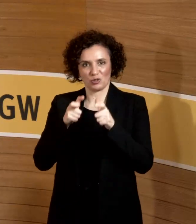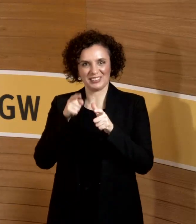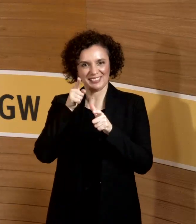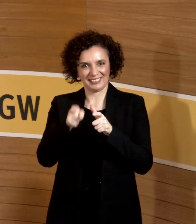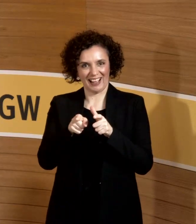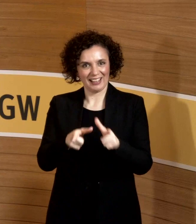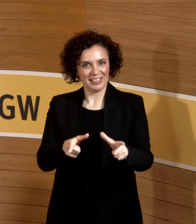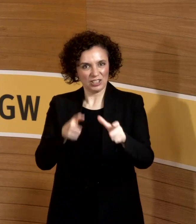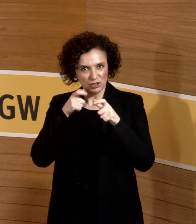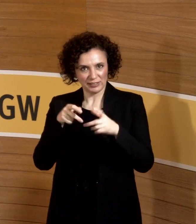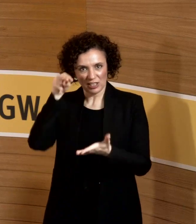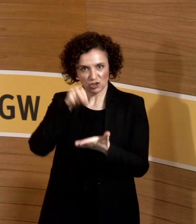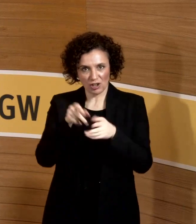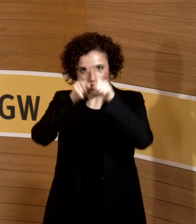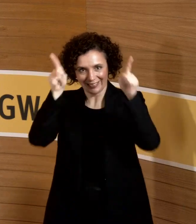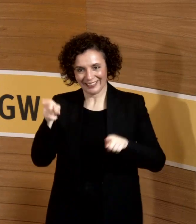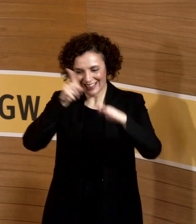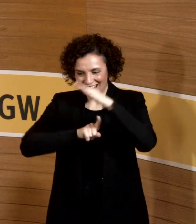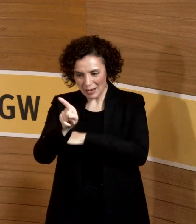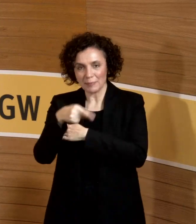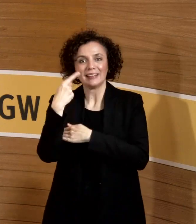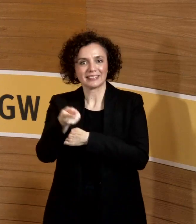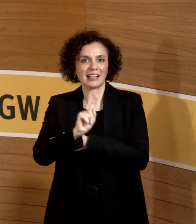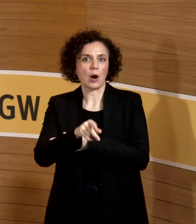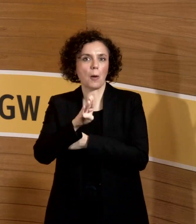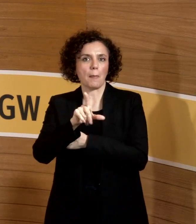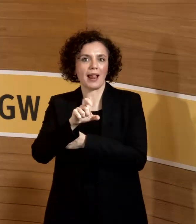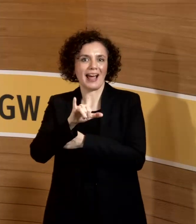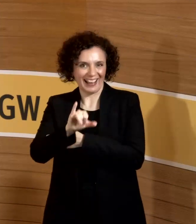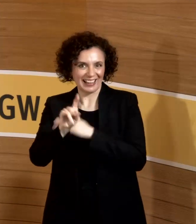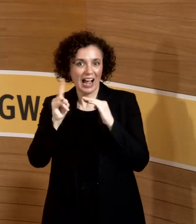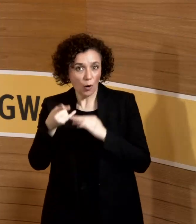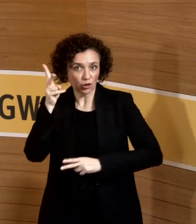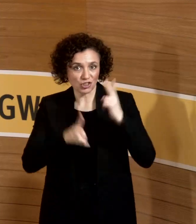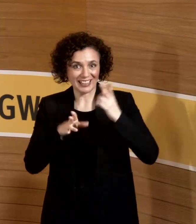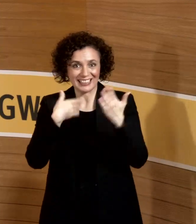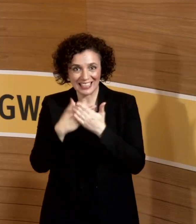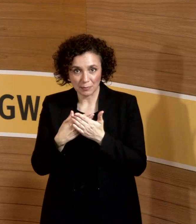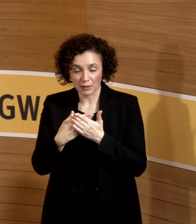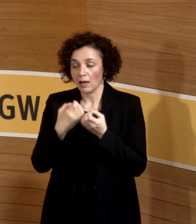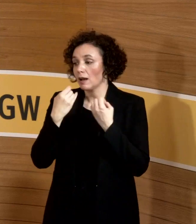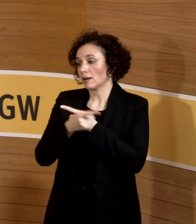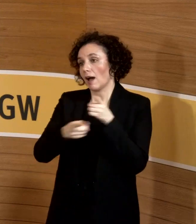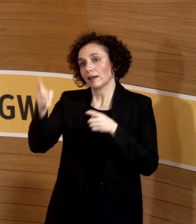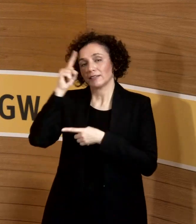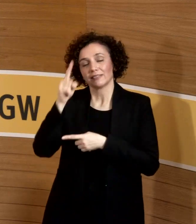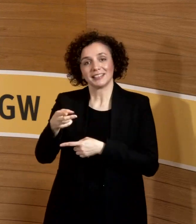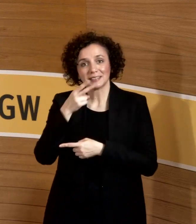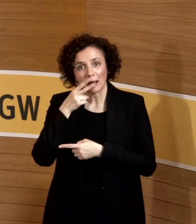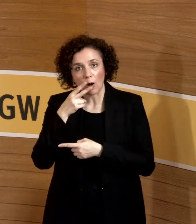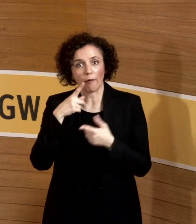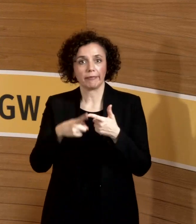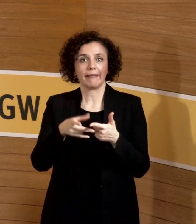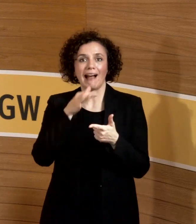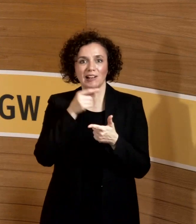dort sich entsprechend gefährden. Also das Wissen, dass Rauchen schädlich ist für das Kind, dass Alkohol schädlich ist für das Kind, das wissen